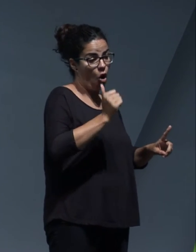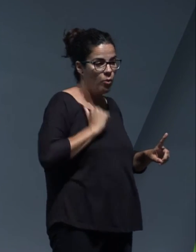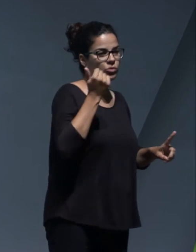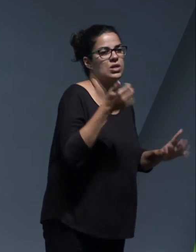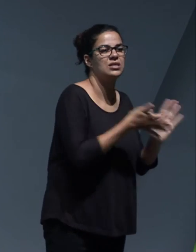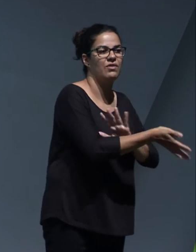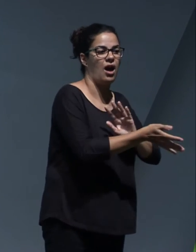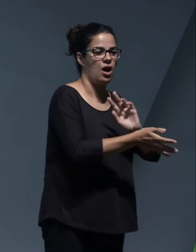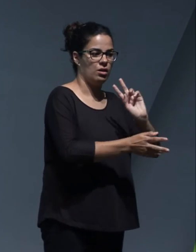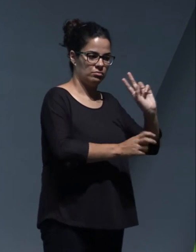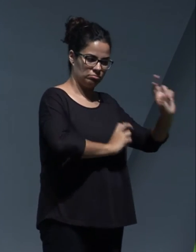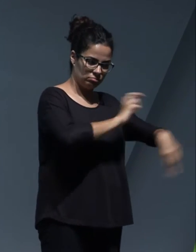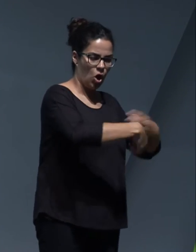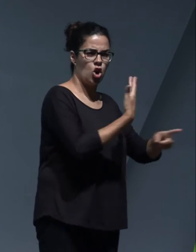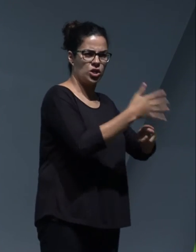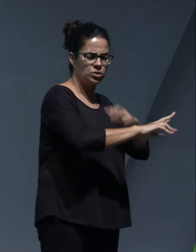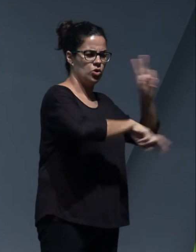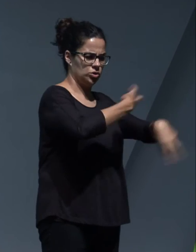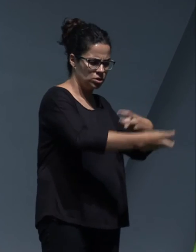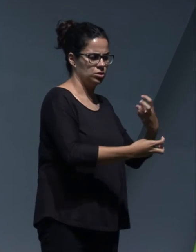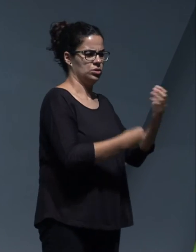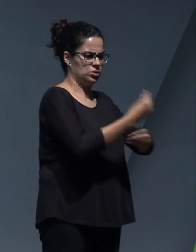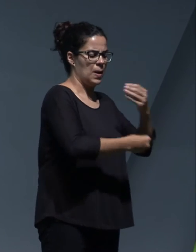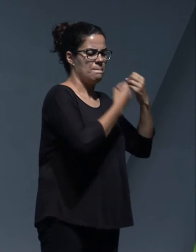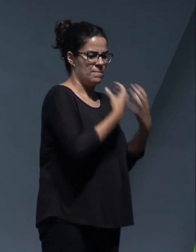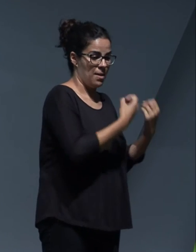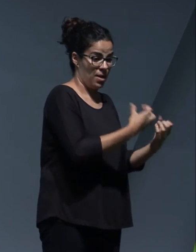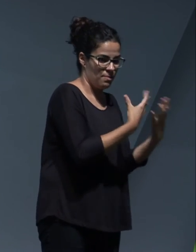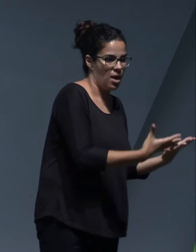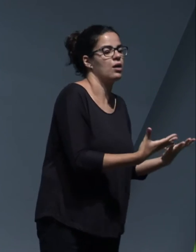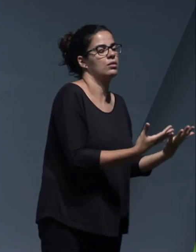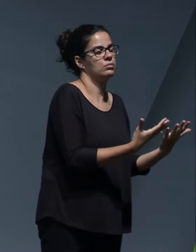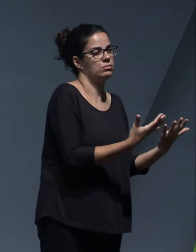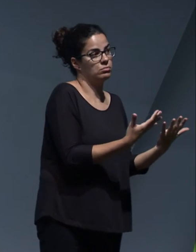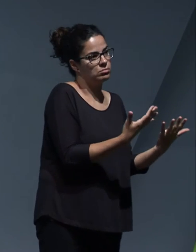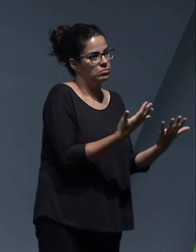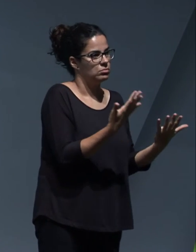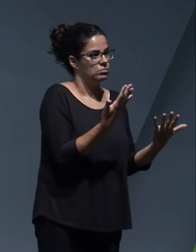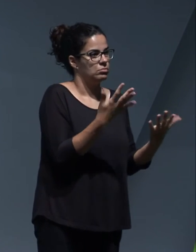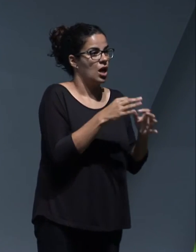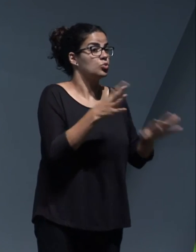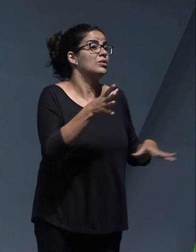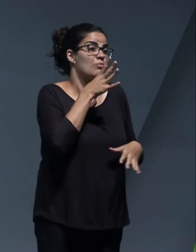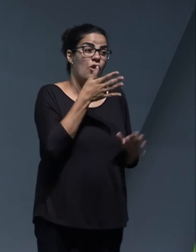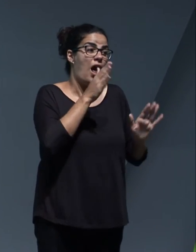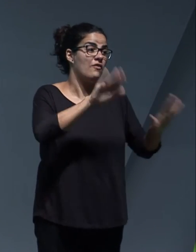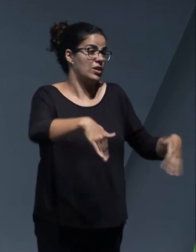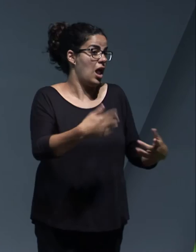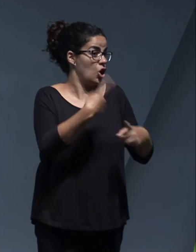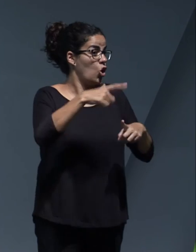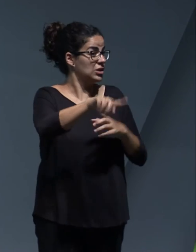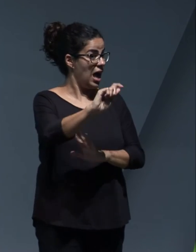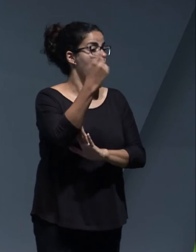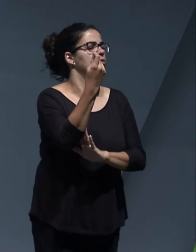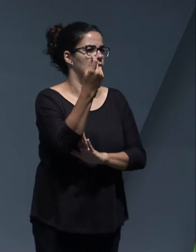exige saber que se diseñan proyectos donde los logros importantes se verán a medio plazo. Se verán a medio